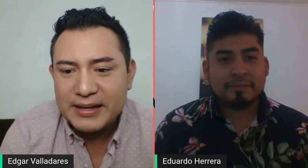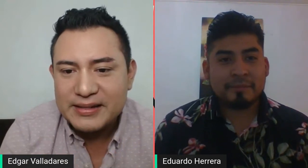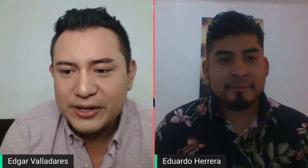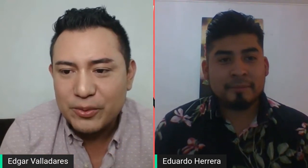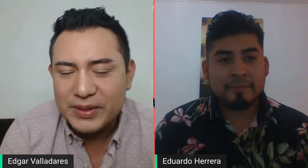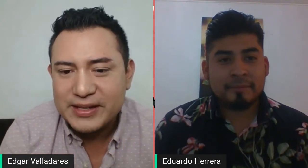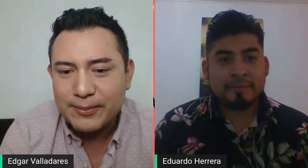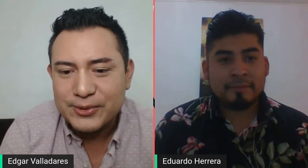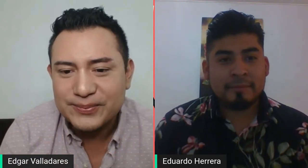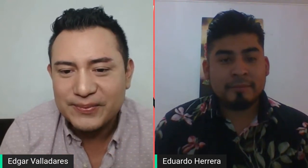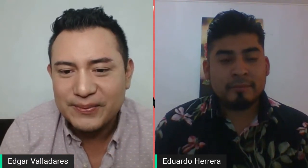parece si comenzamos?